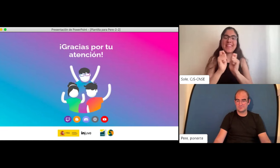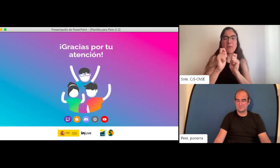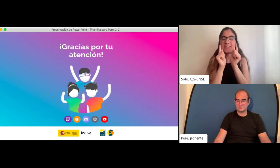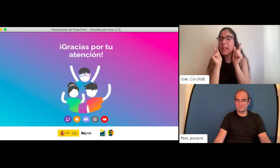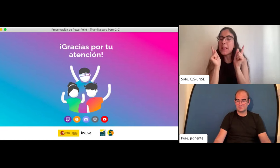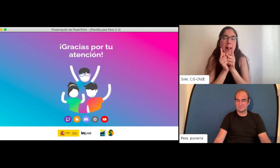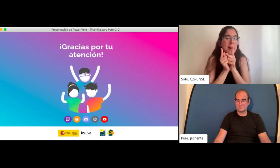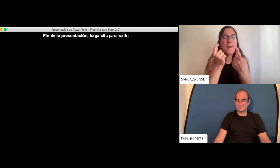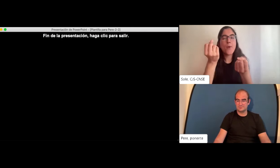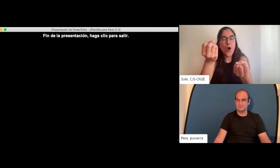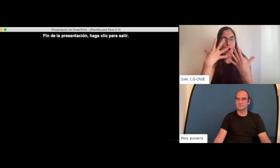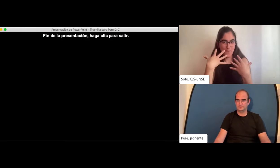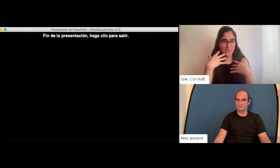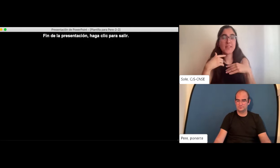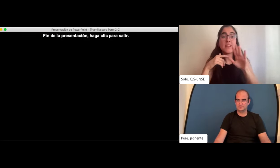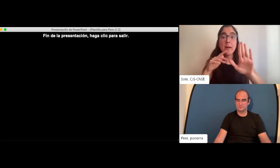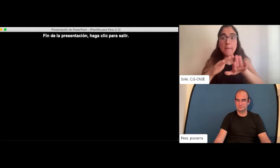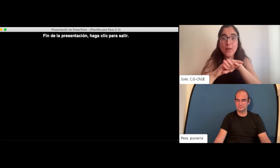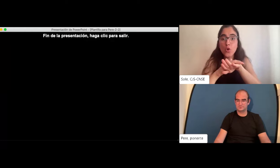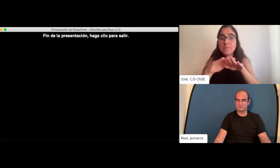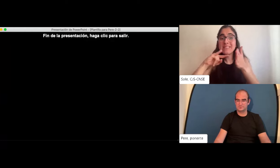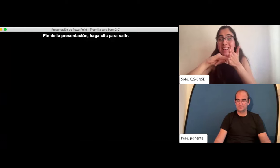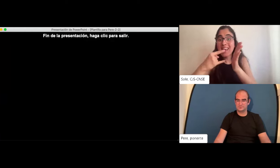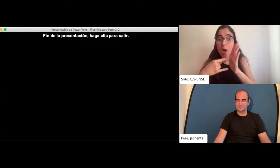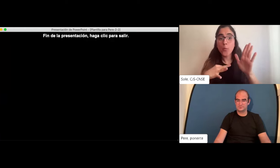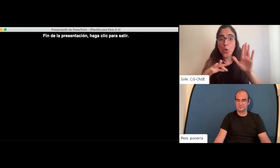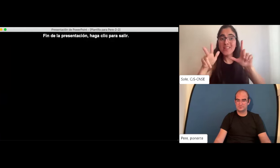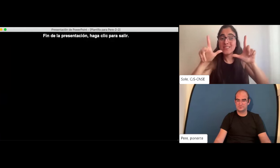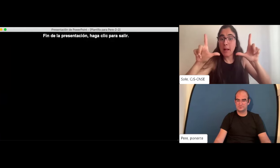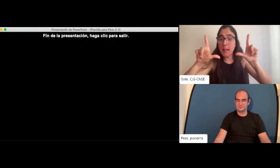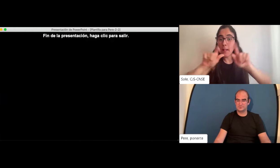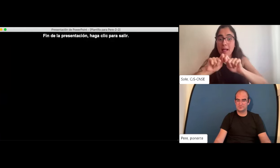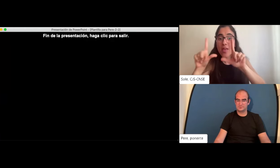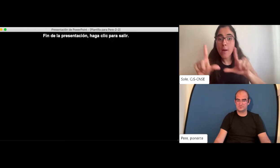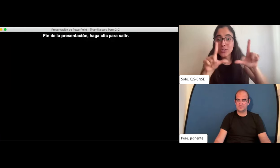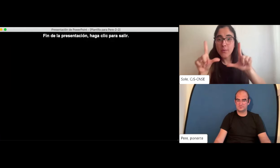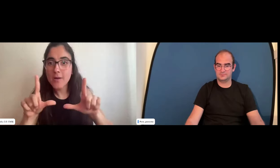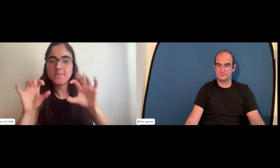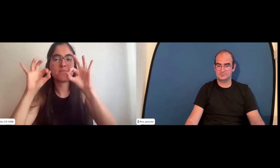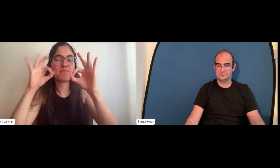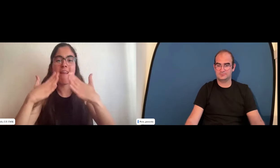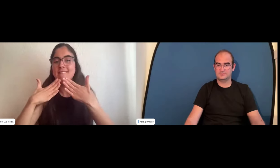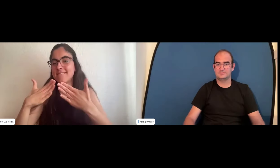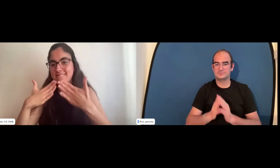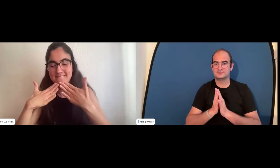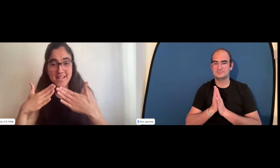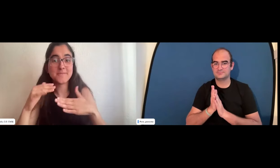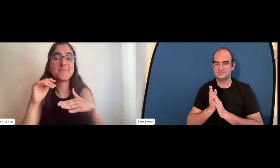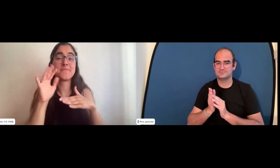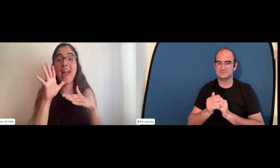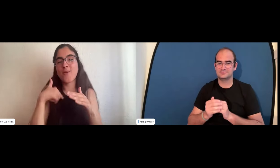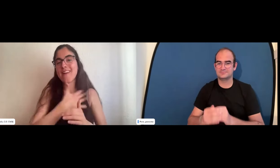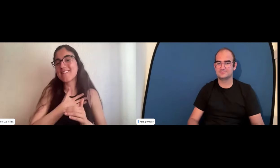hemos llegado un poco a el momento de una vez finalizada esta pequeña entrevista no sé si por favor vale